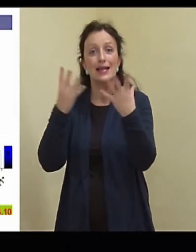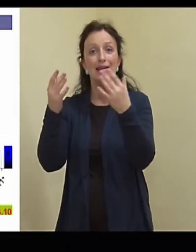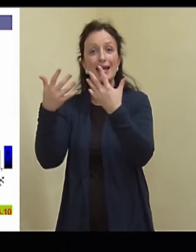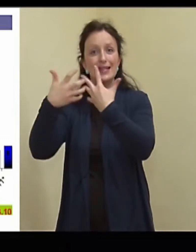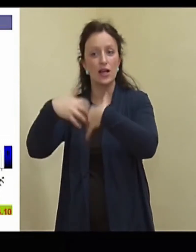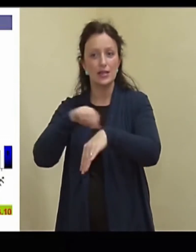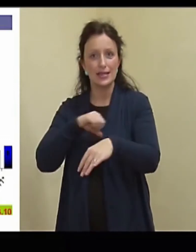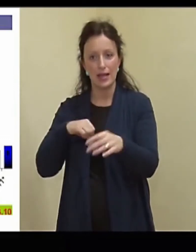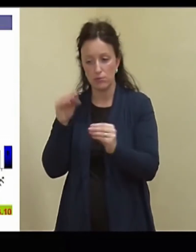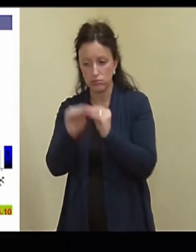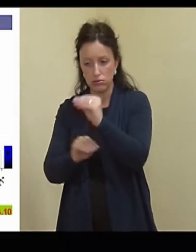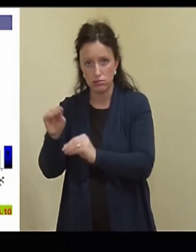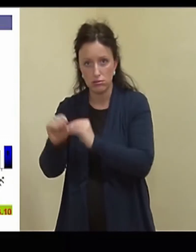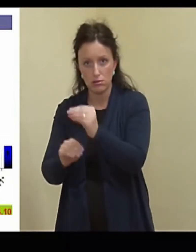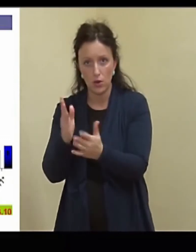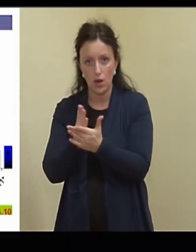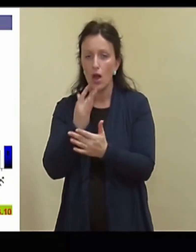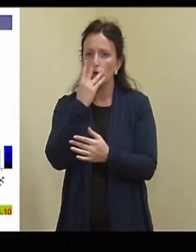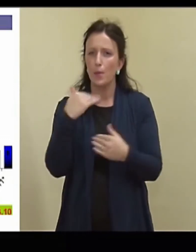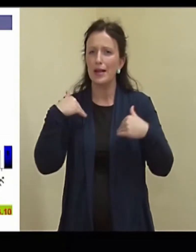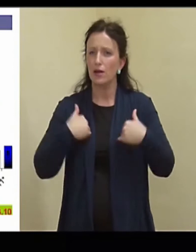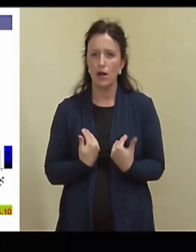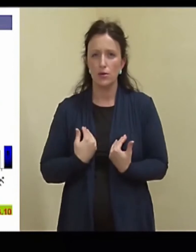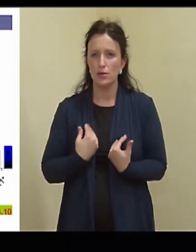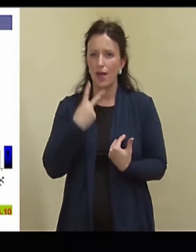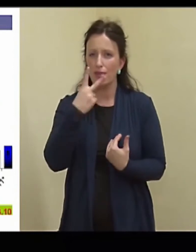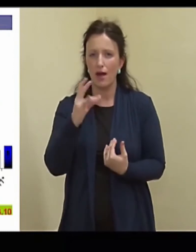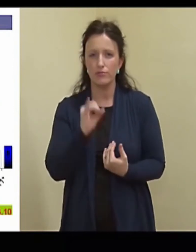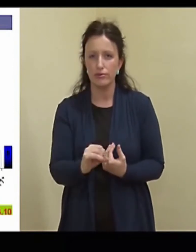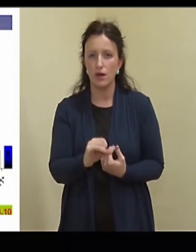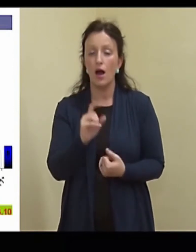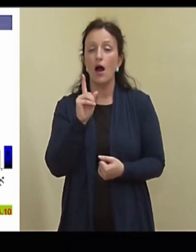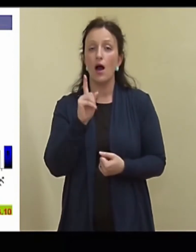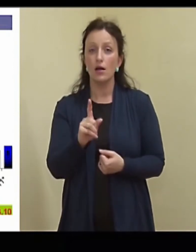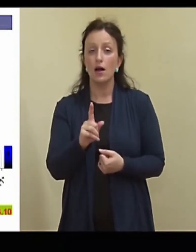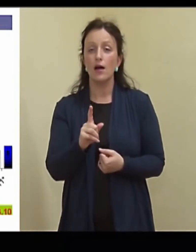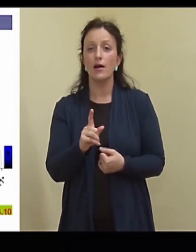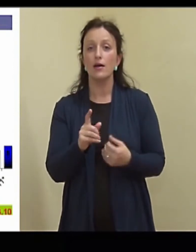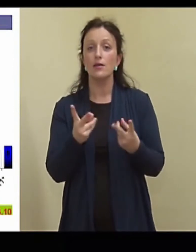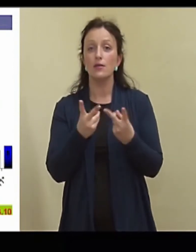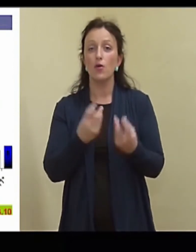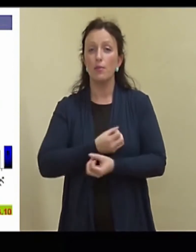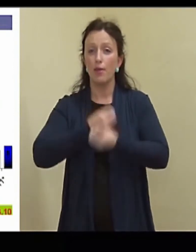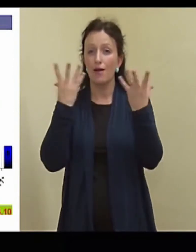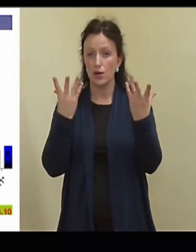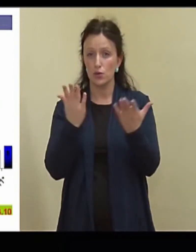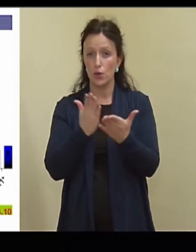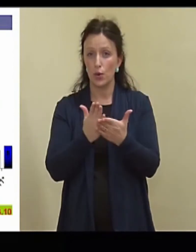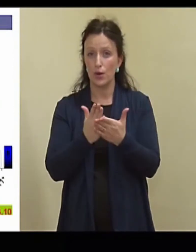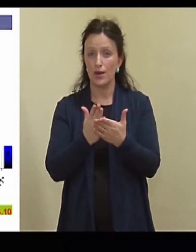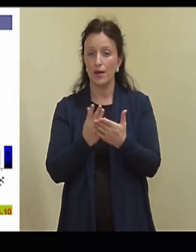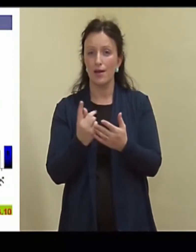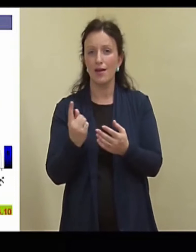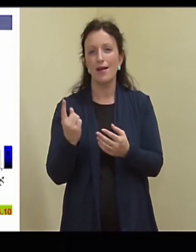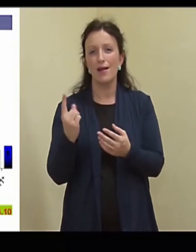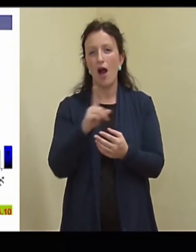keegi ise kokku pannud. Nüüd need numbrid kahjuks on hästi alvasti näha, aga ma siit, noh, nii nagu plahvatustegi, see aja järg